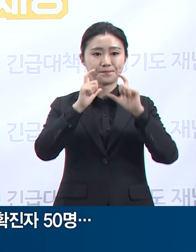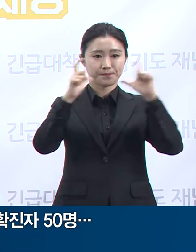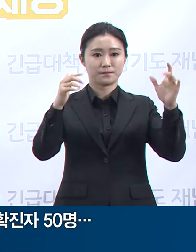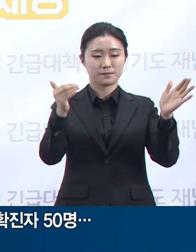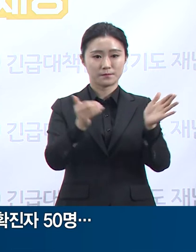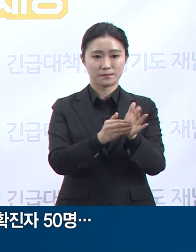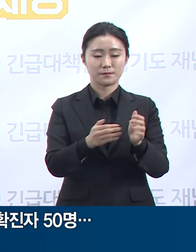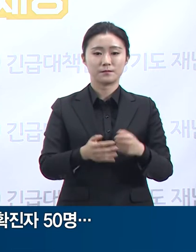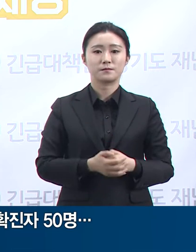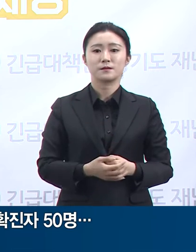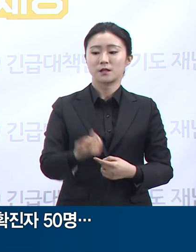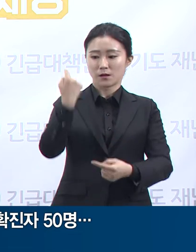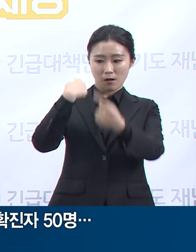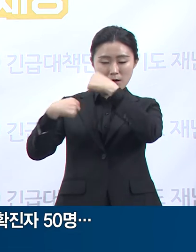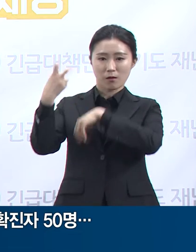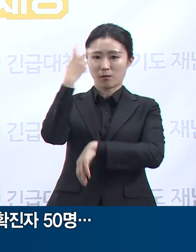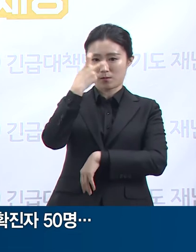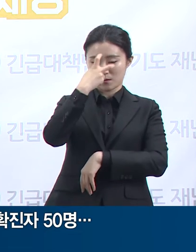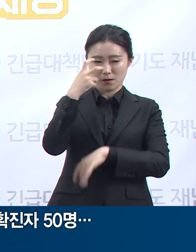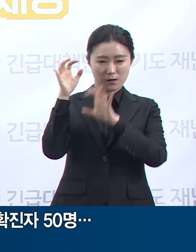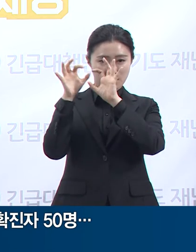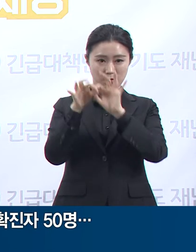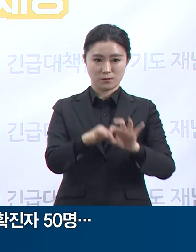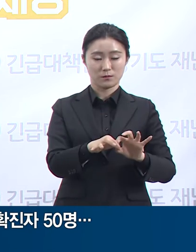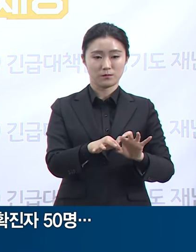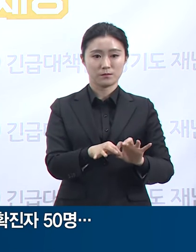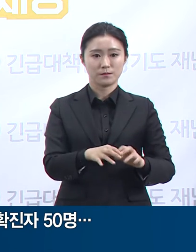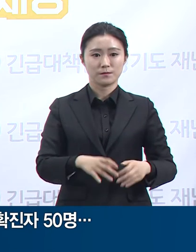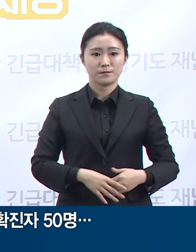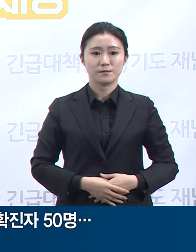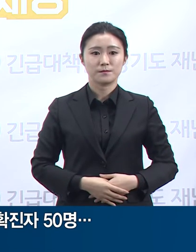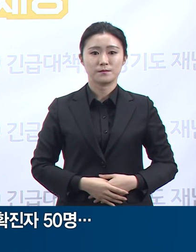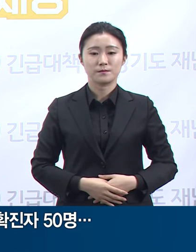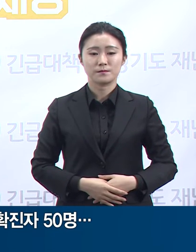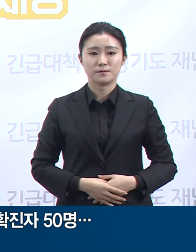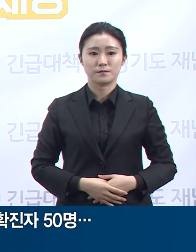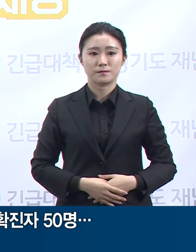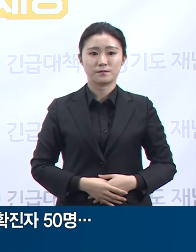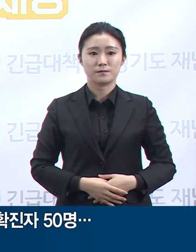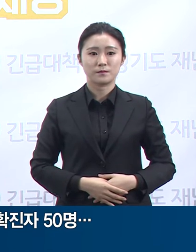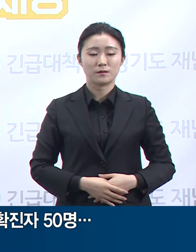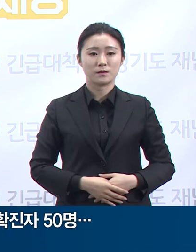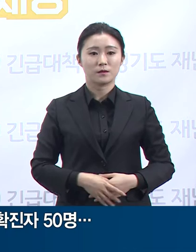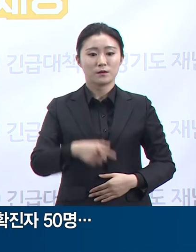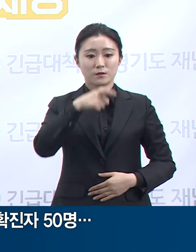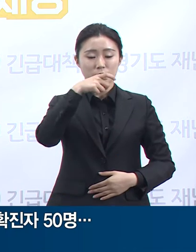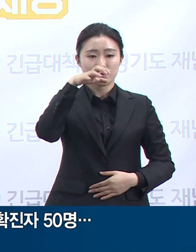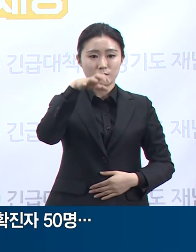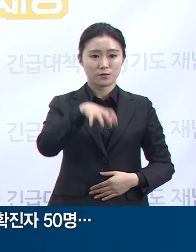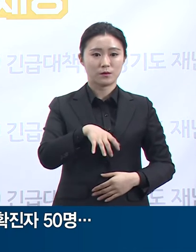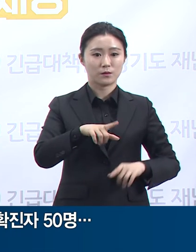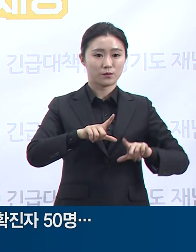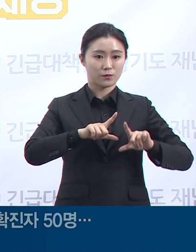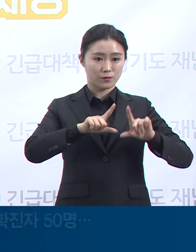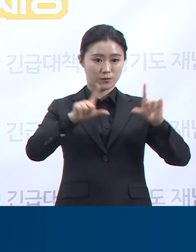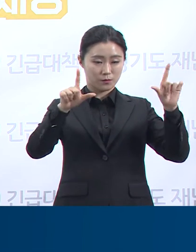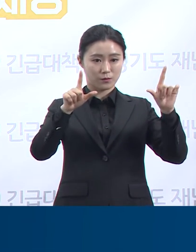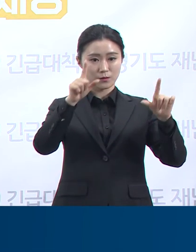진행하면서 지속적으로 모니터링 중입니다. 수원 동부교회의 확진 상황에 대해서 말씀드리겠습니다.